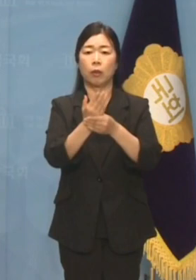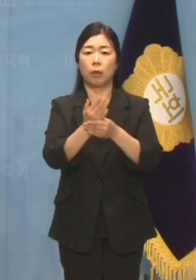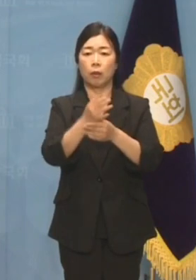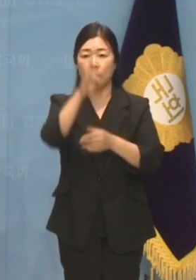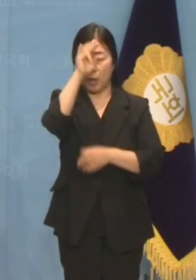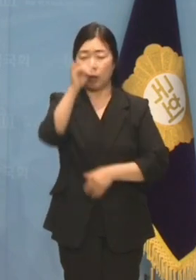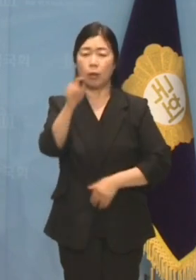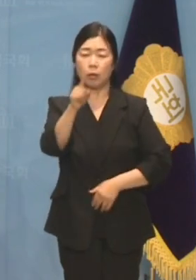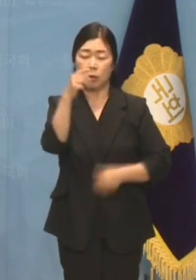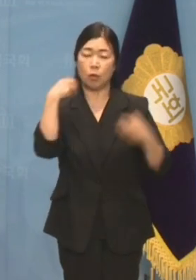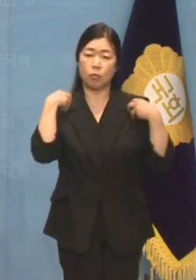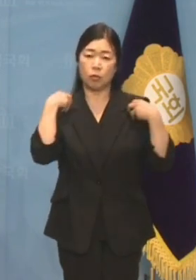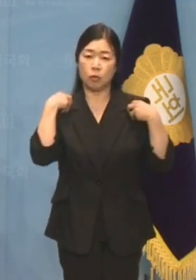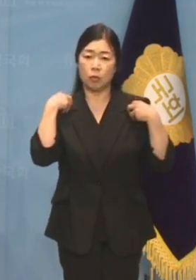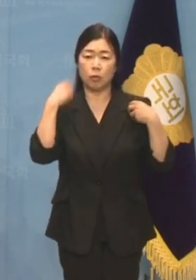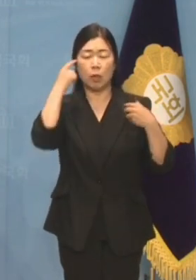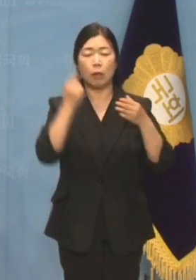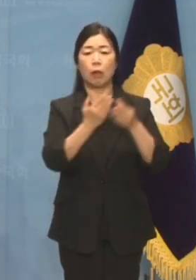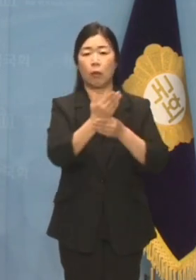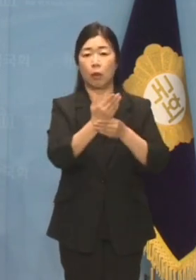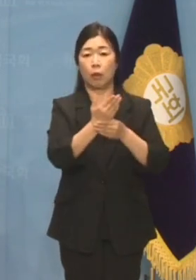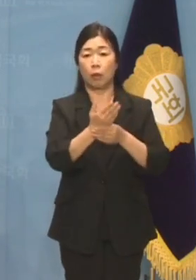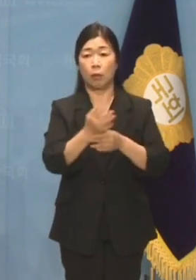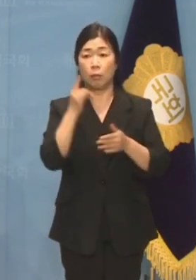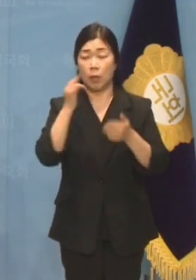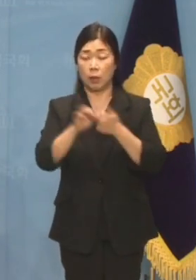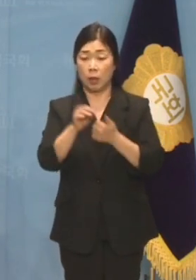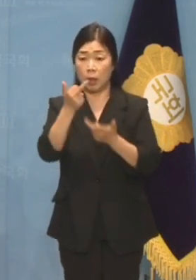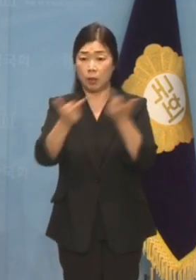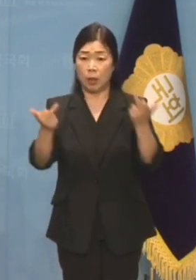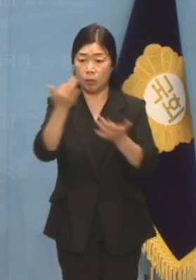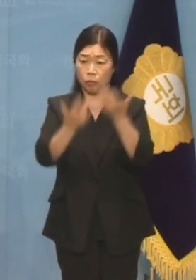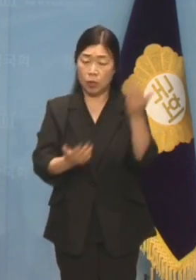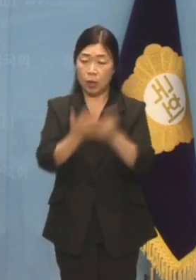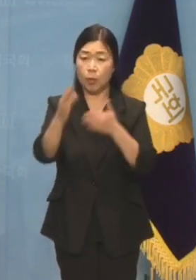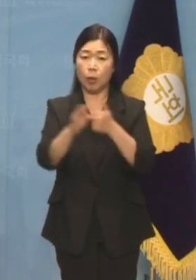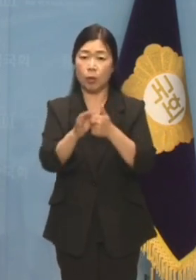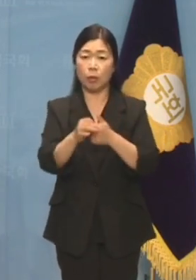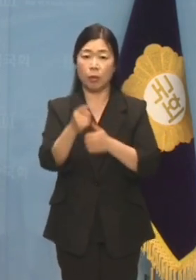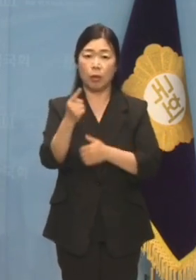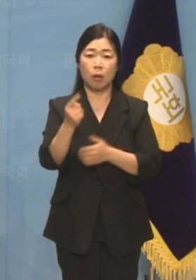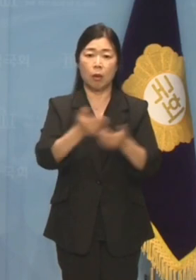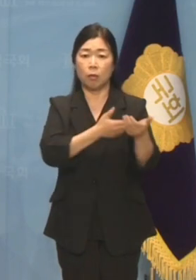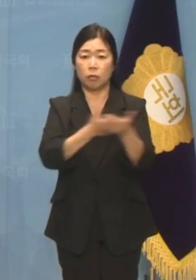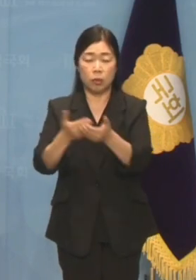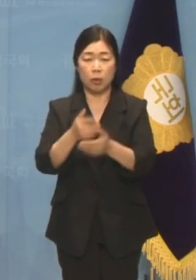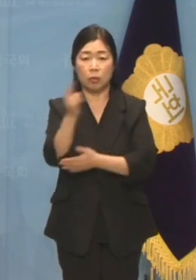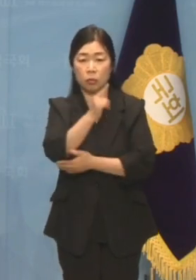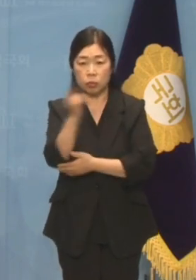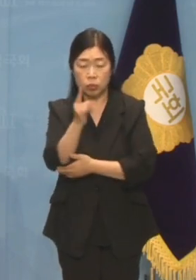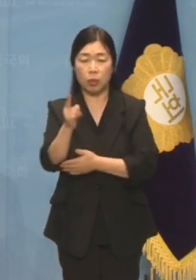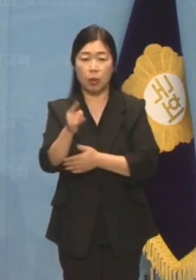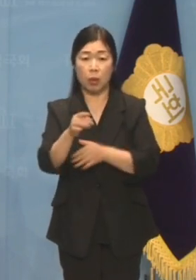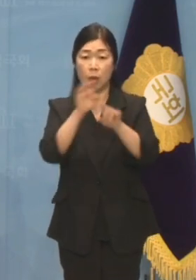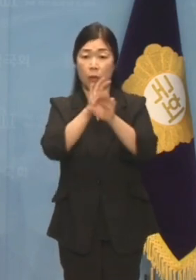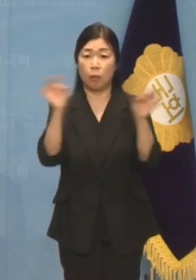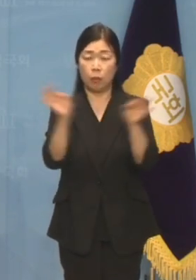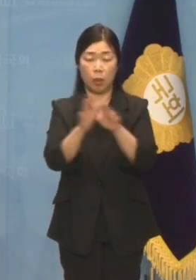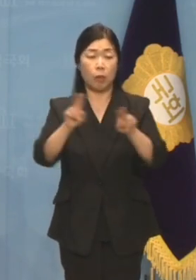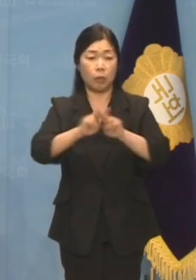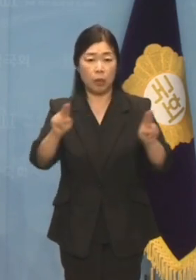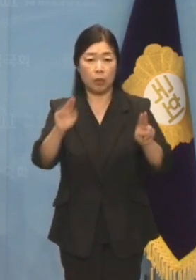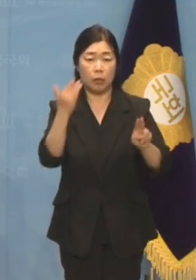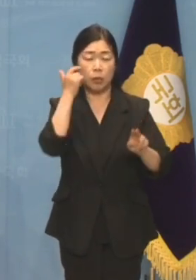이제 산불이 나면 소방서를 없앨 작정입니까? 즉흥적 졸속적 국정운영과